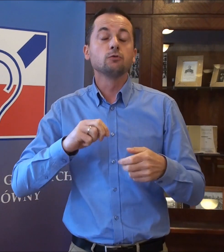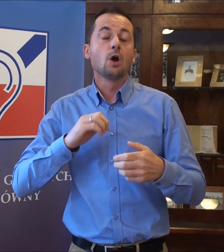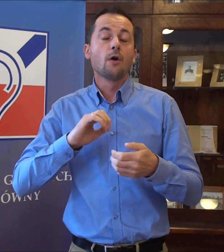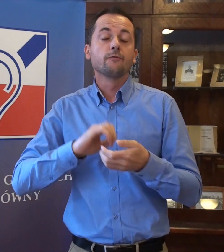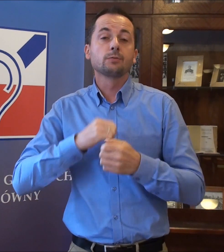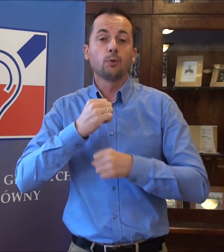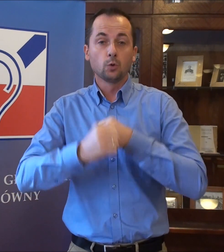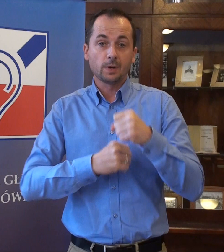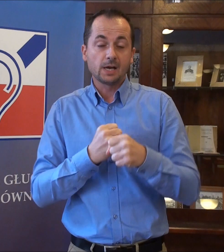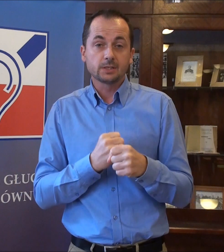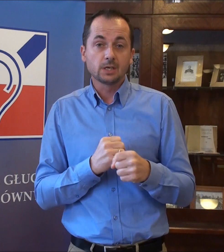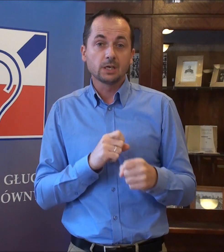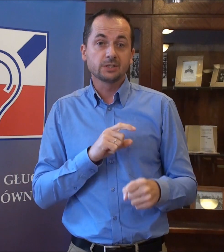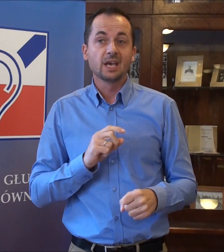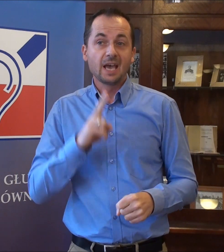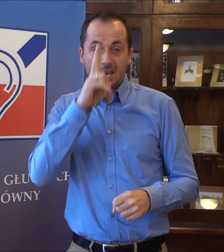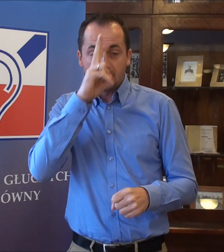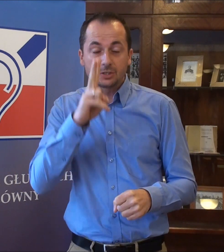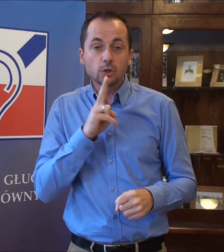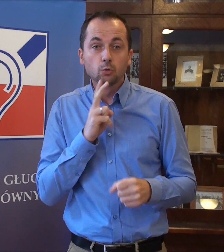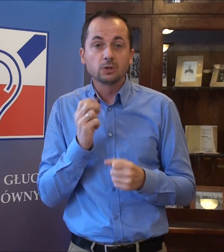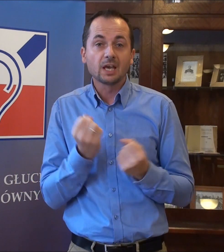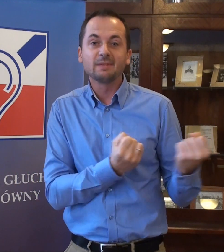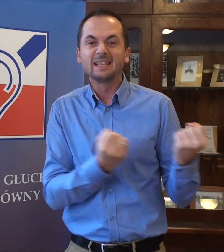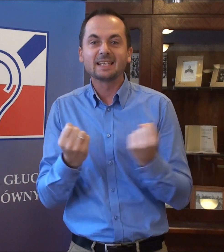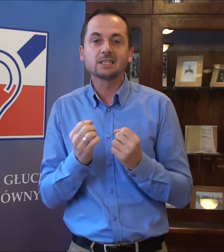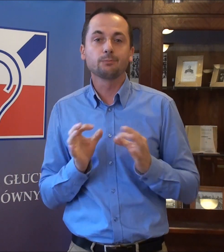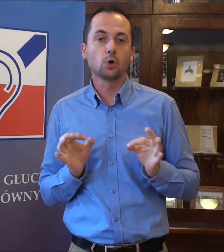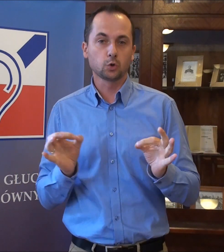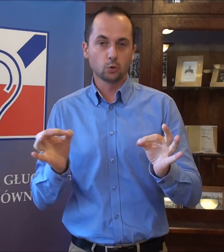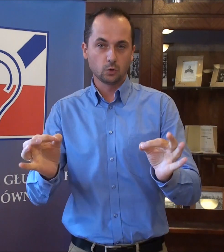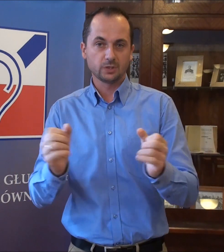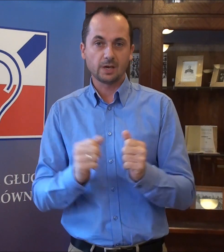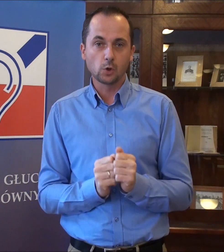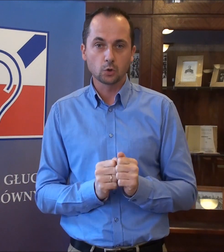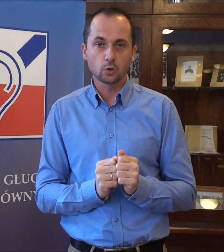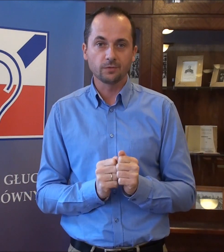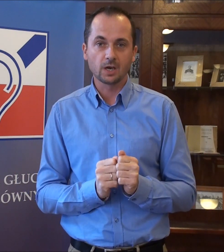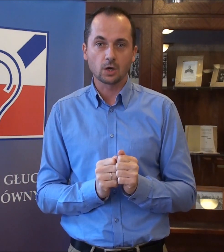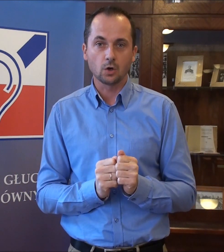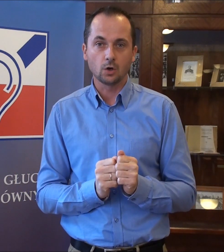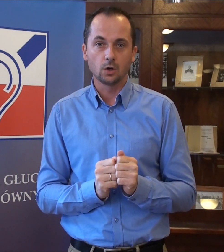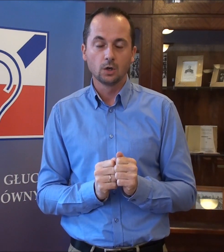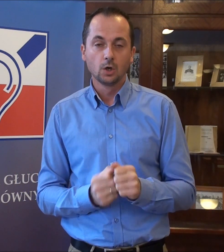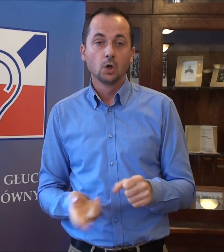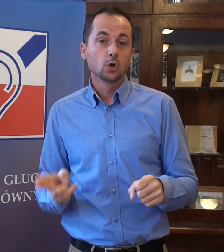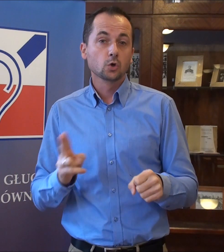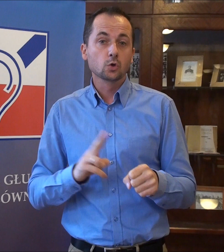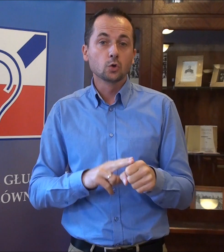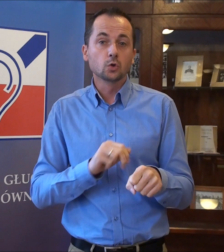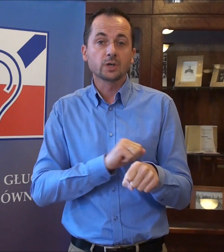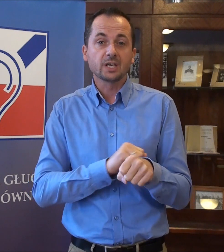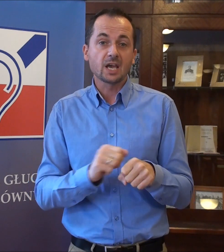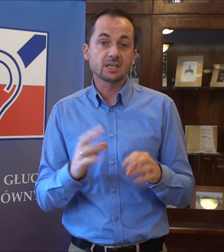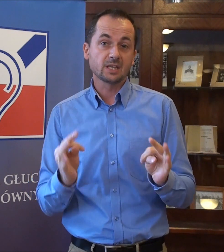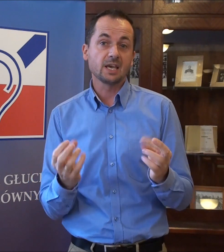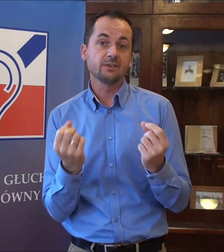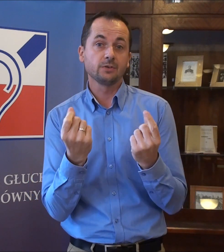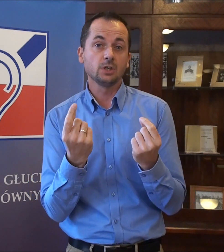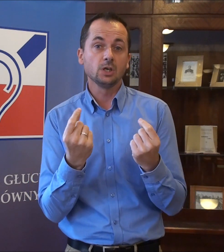współpracę z Instytutem Transportu Samochodowego, który jest w chwili